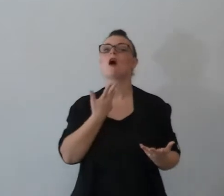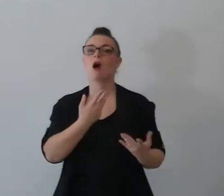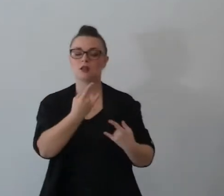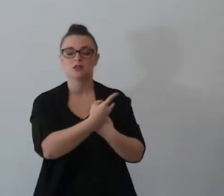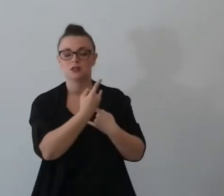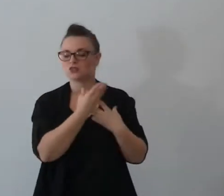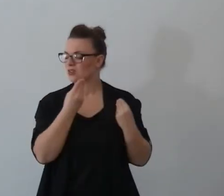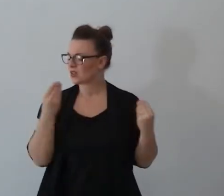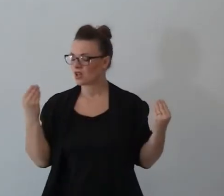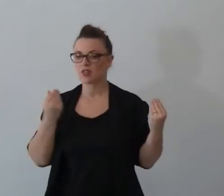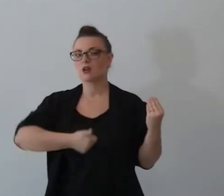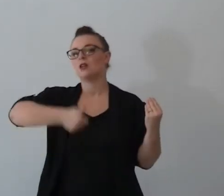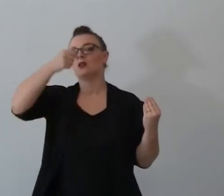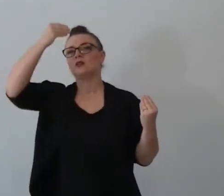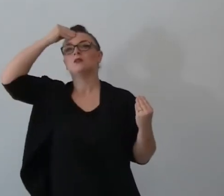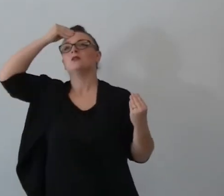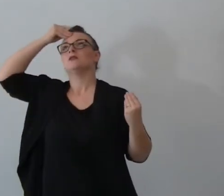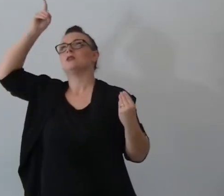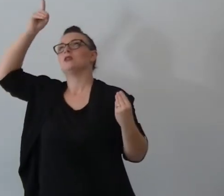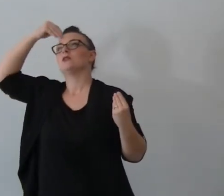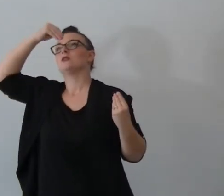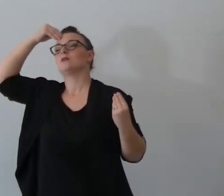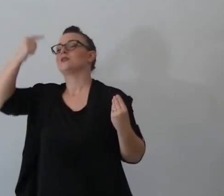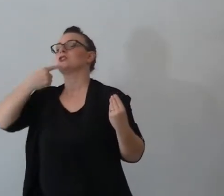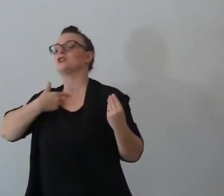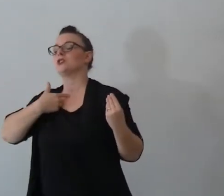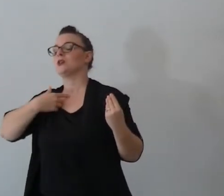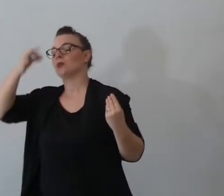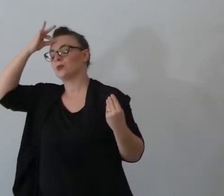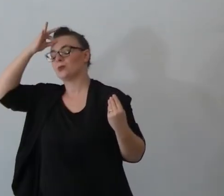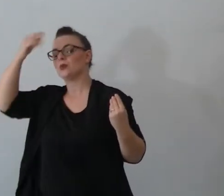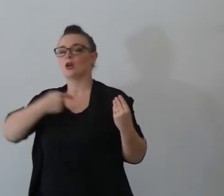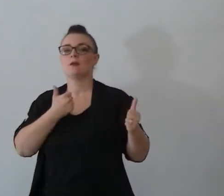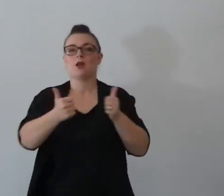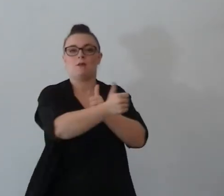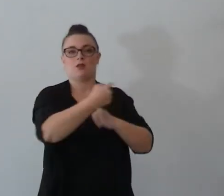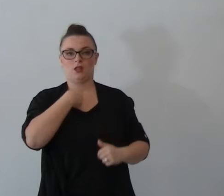Signore lo mette lì davanti questo che cosa significa che